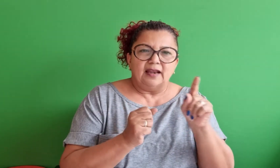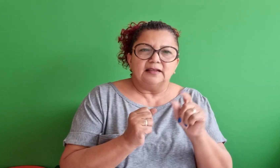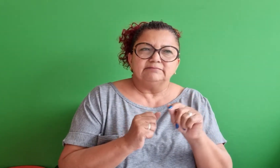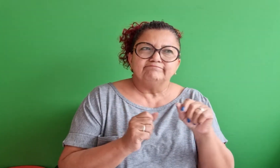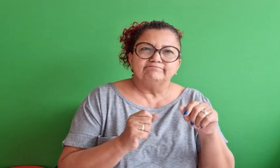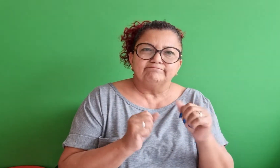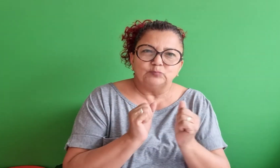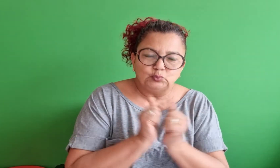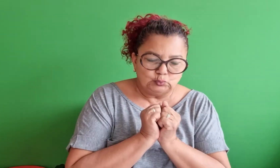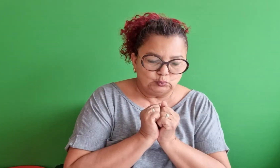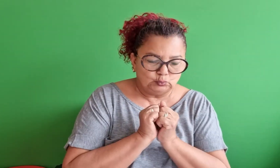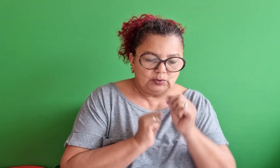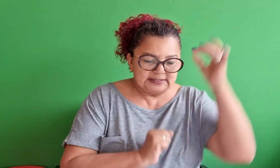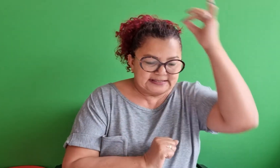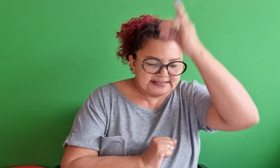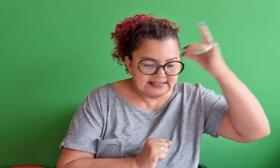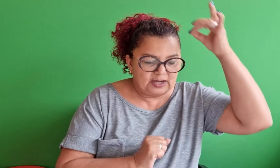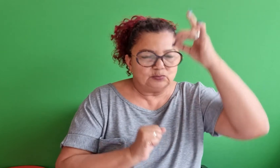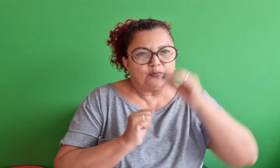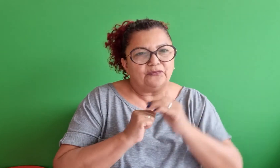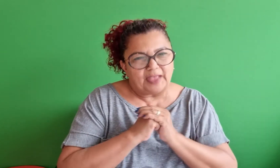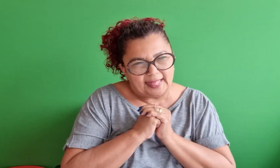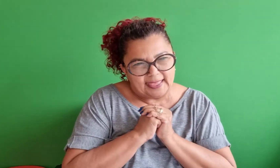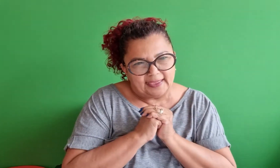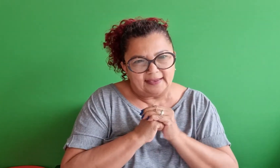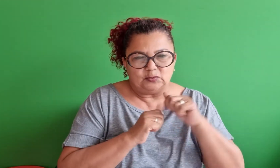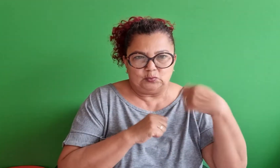São João Maria de Vianney, né,